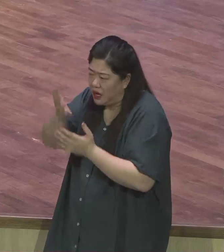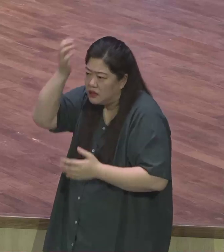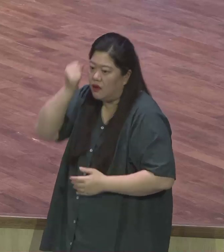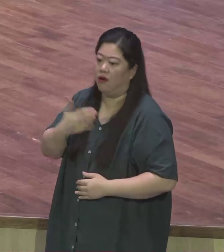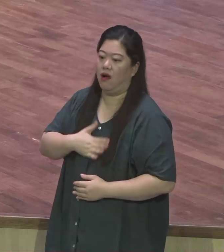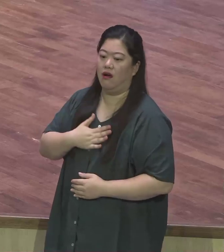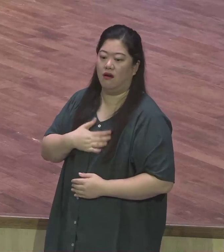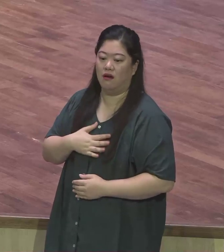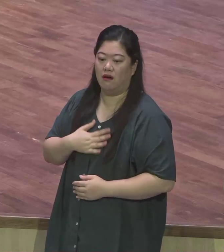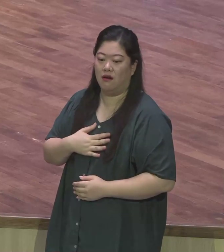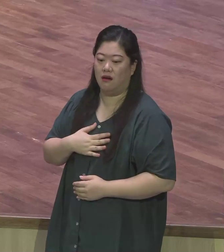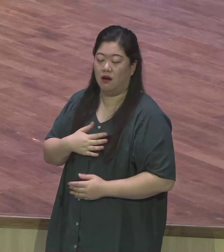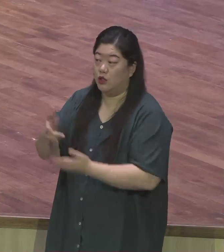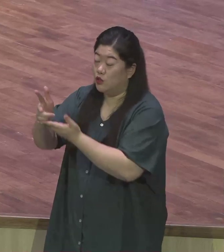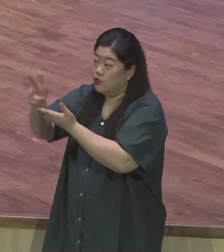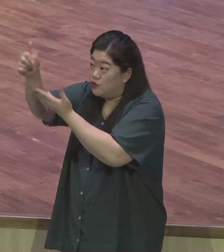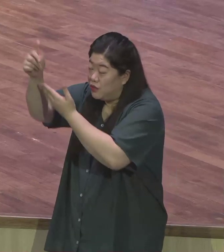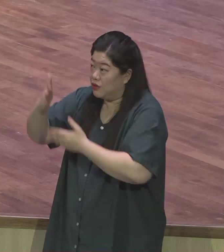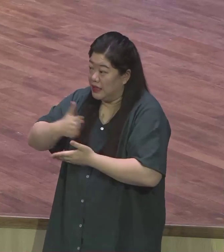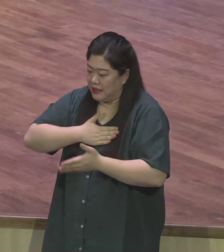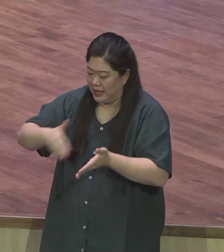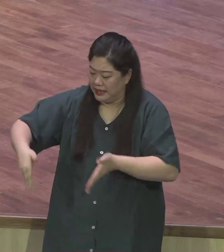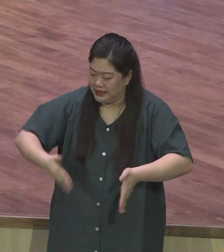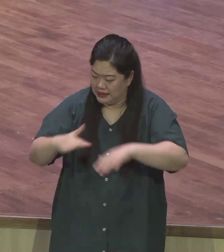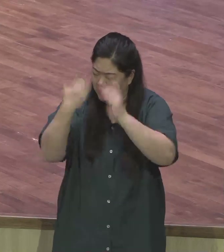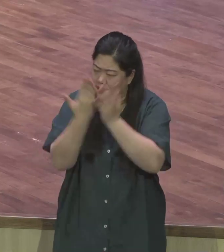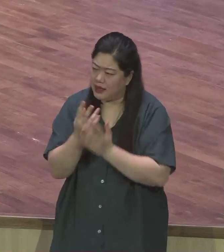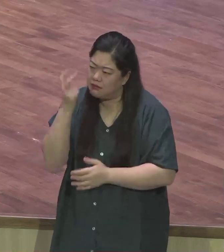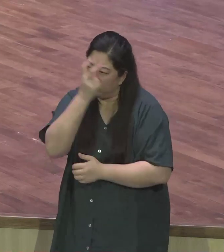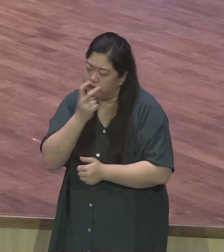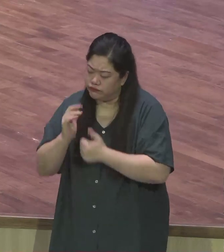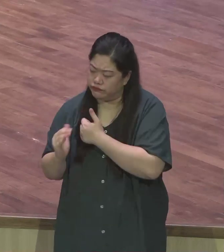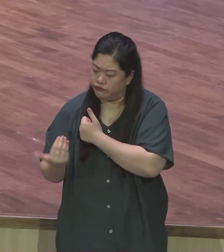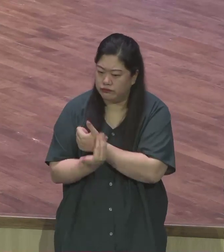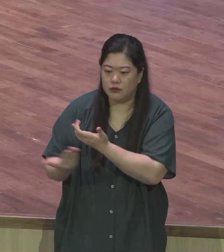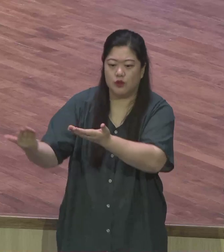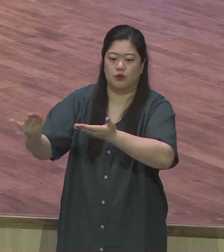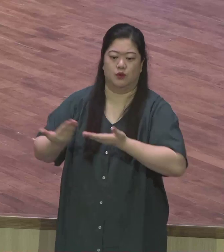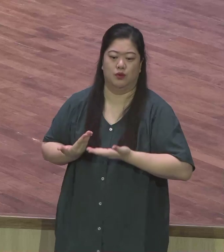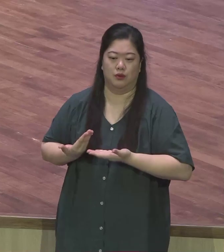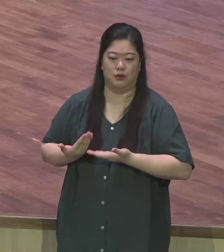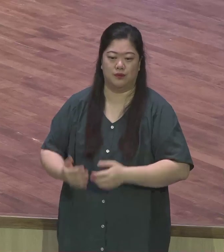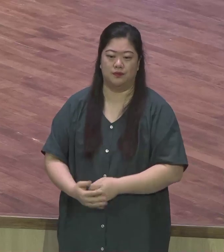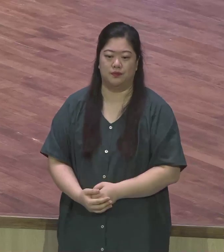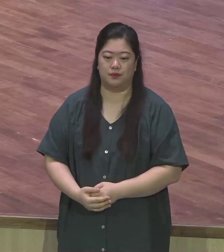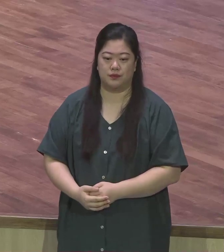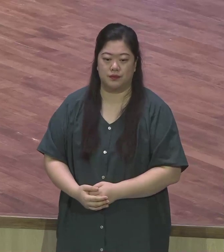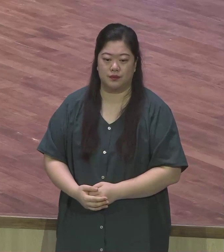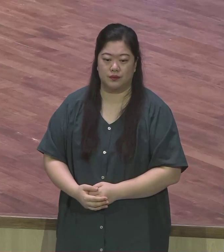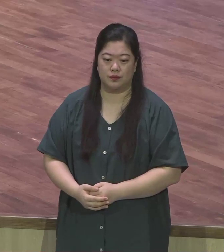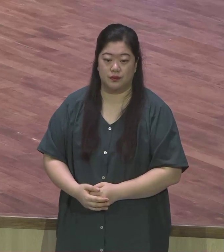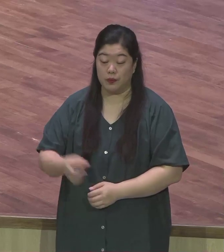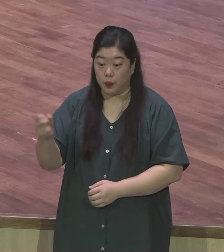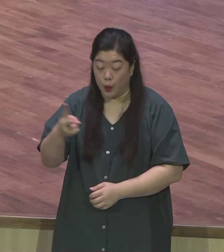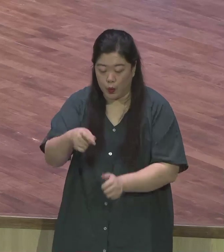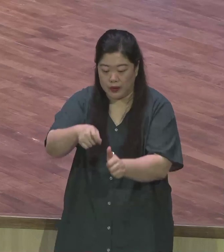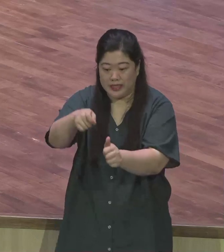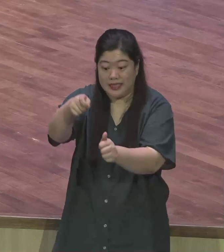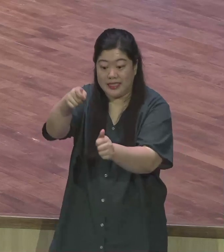주께서 나의 앞뒤를 둘러싸시고 내게 안소하셨나이다 그뿐만 아니라 히브리서의 말씀해